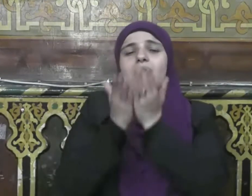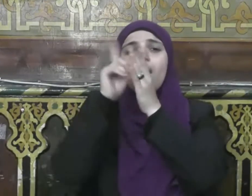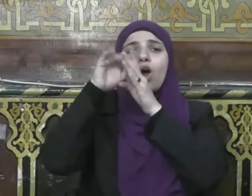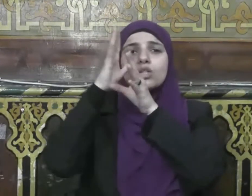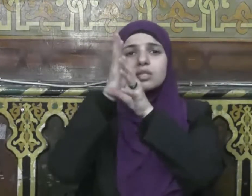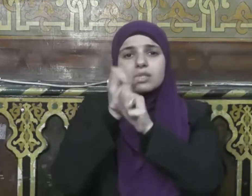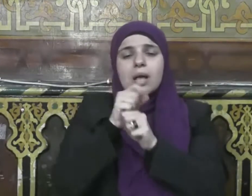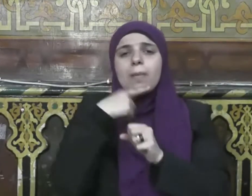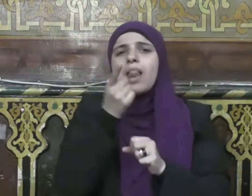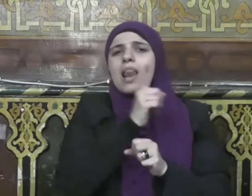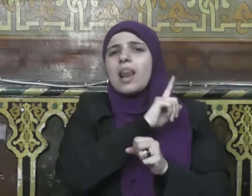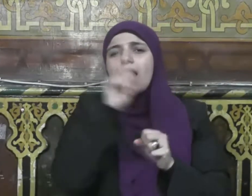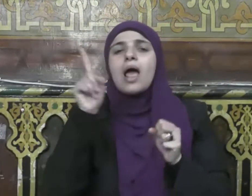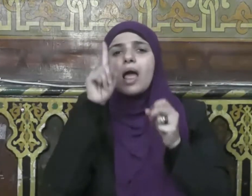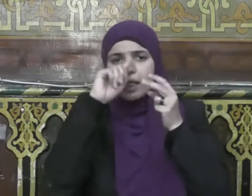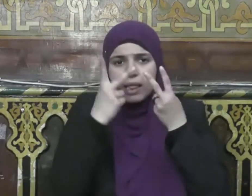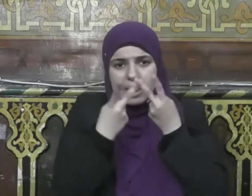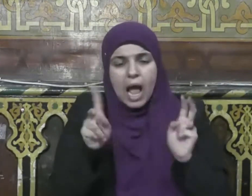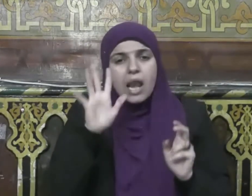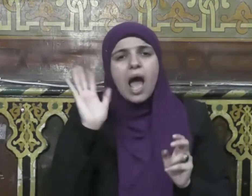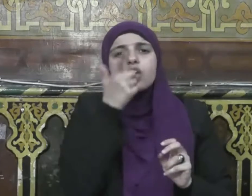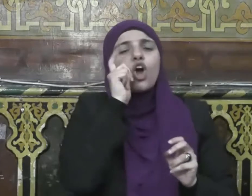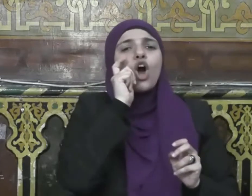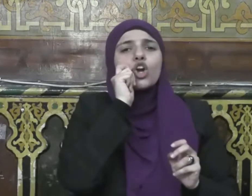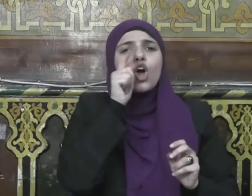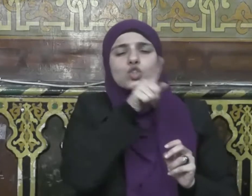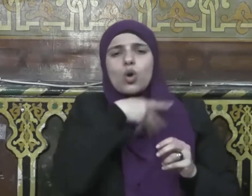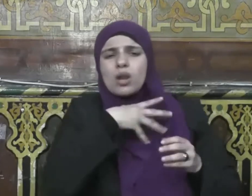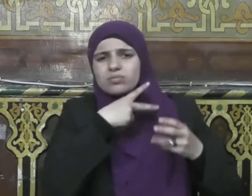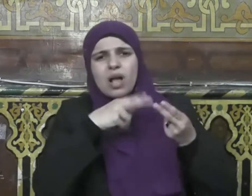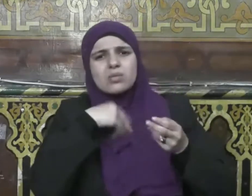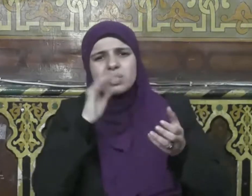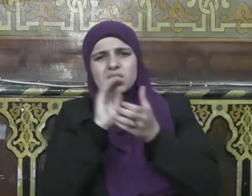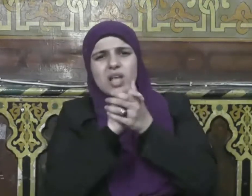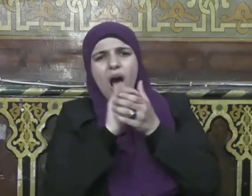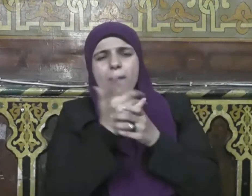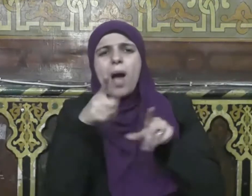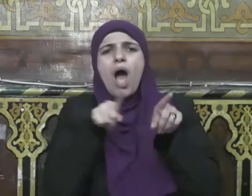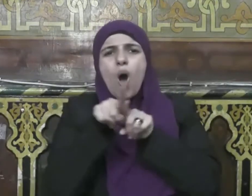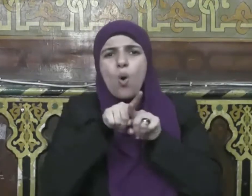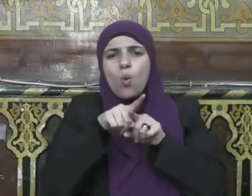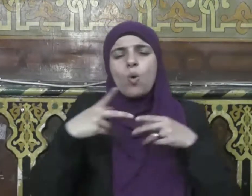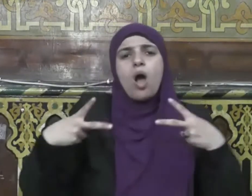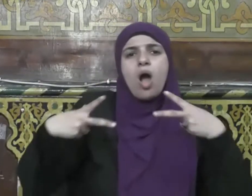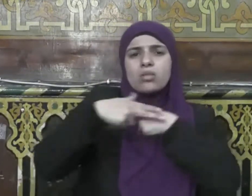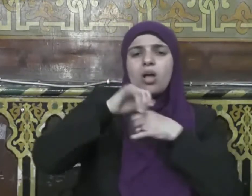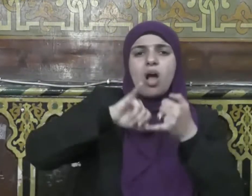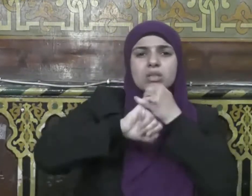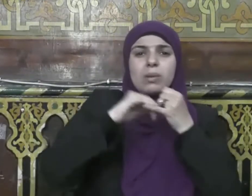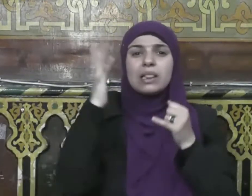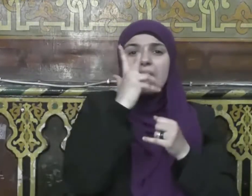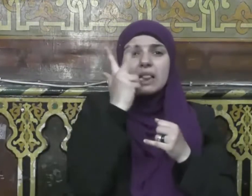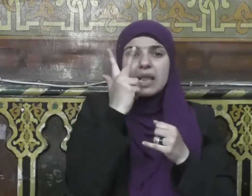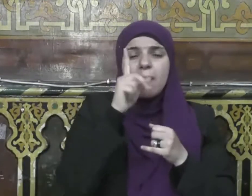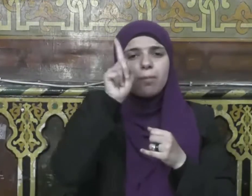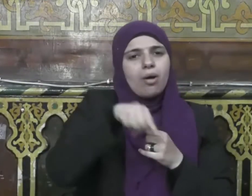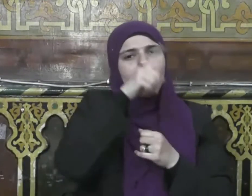فوق ثلاث ليال يلتقيان فيعرض هذا ويعرض